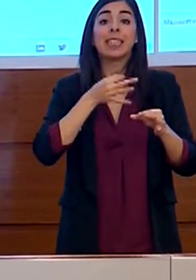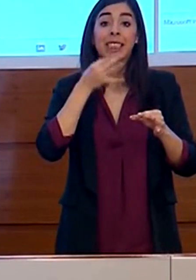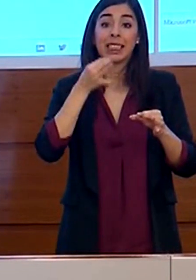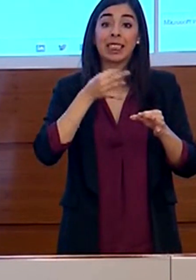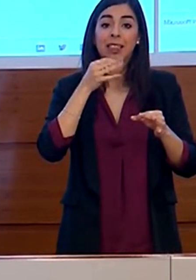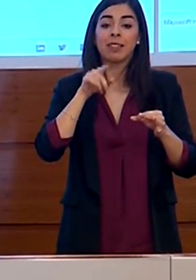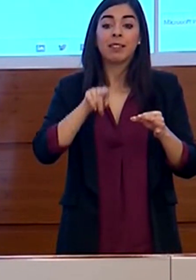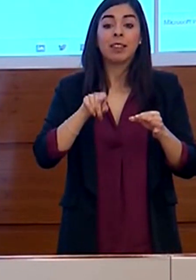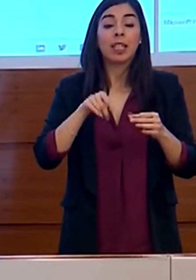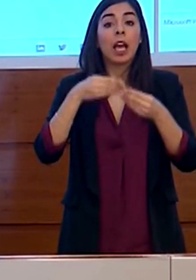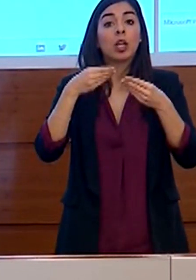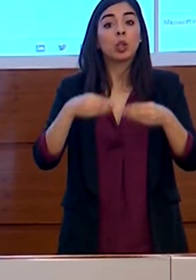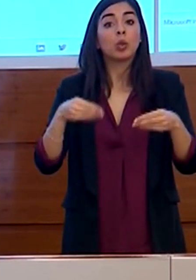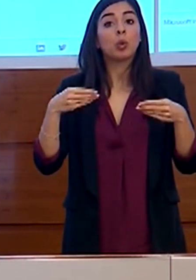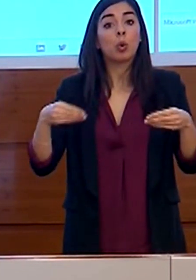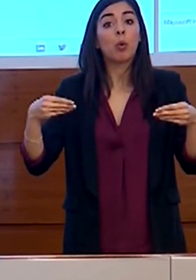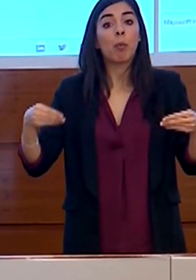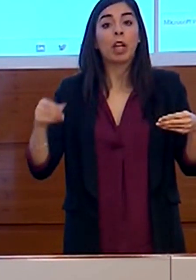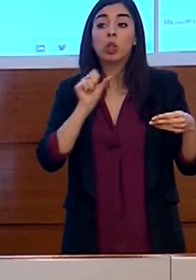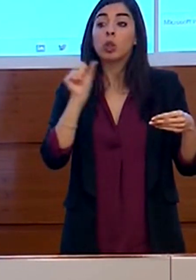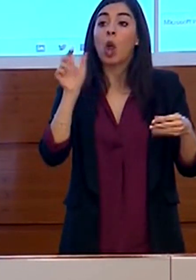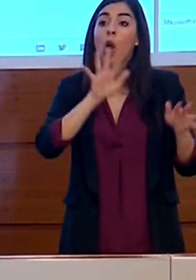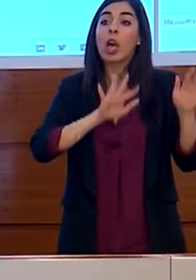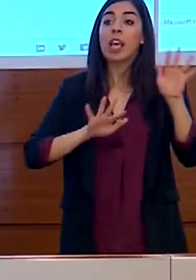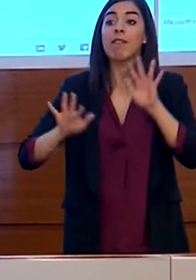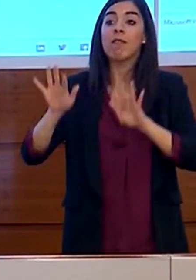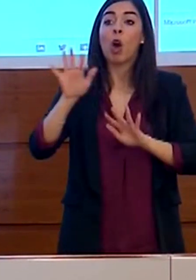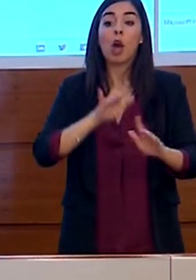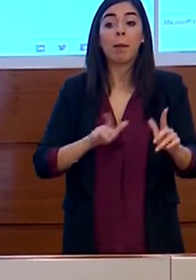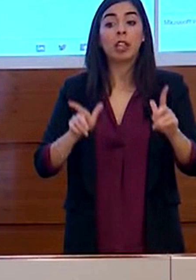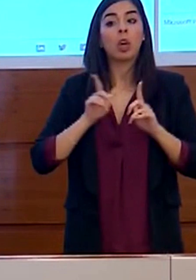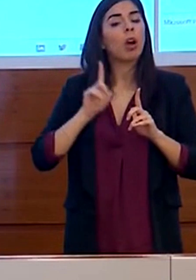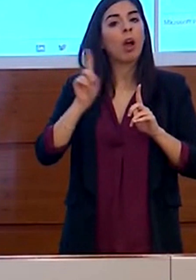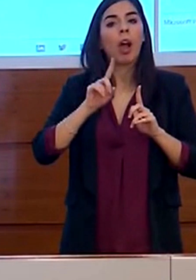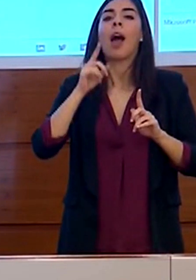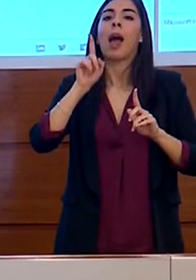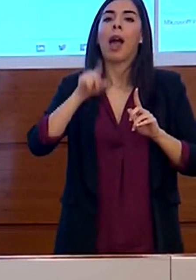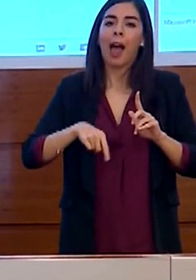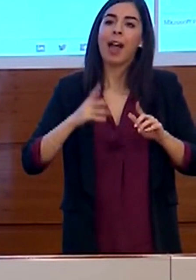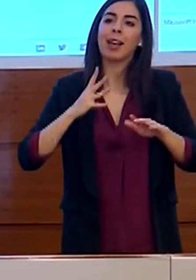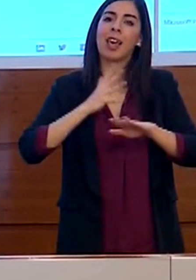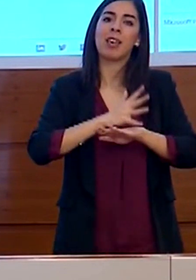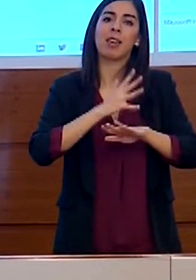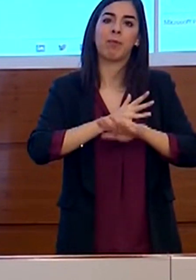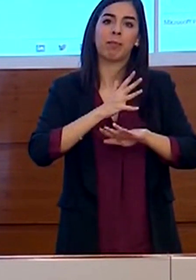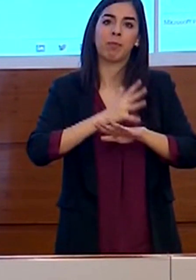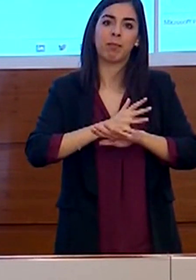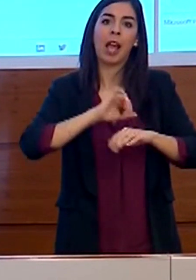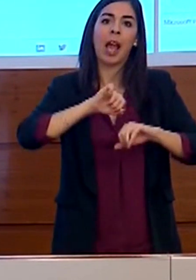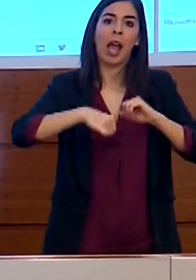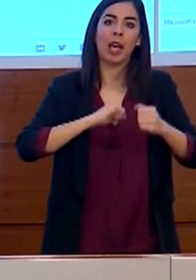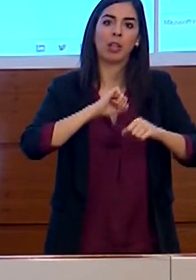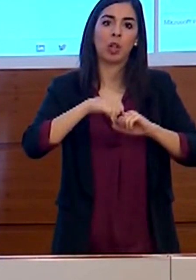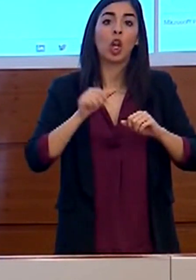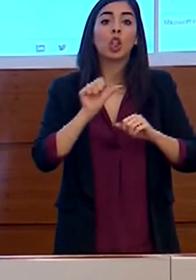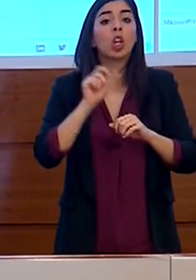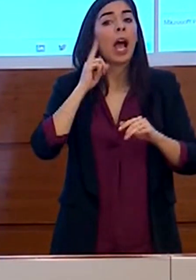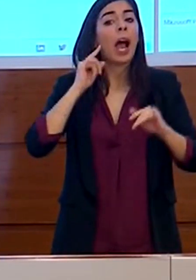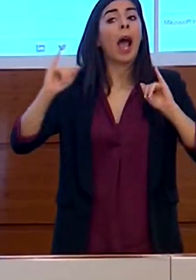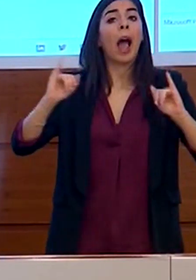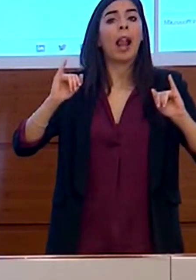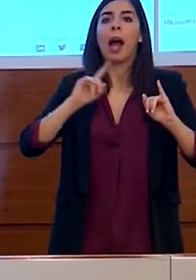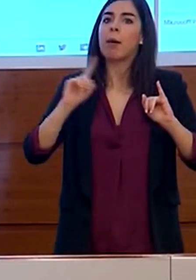strumento non solo di informazione ma di azione, non solo alert ma politiche